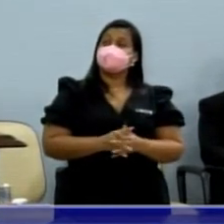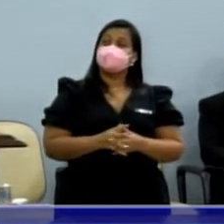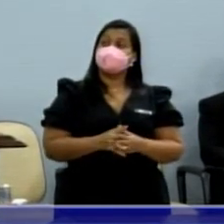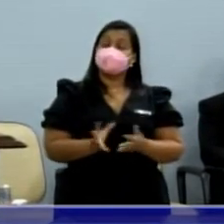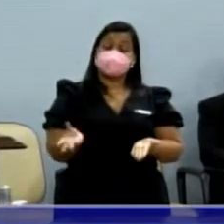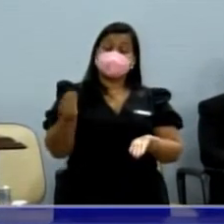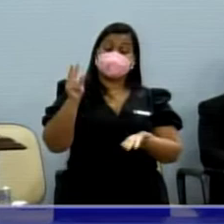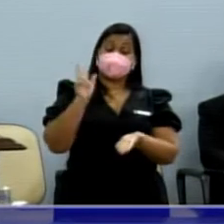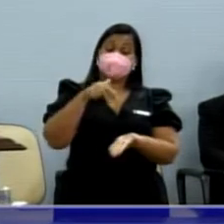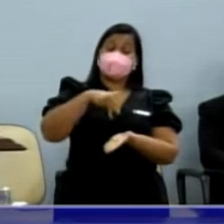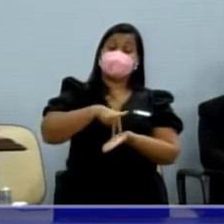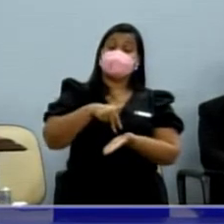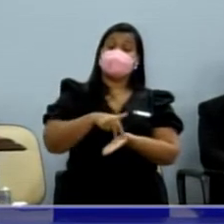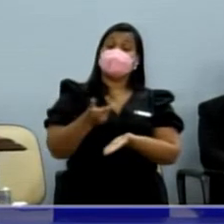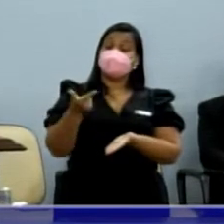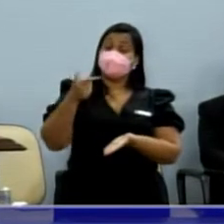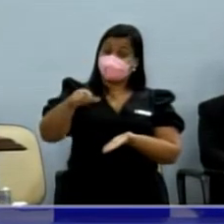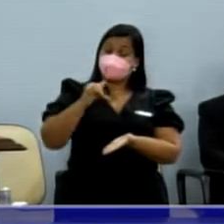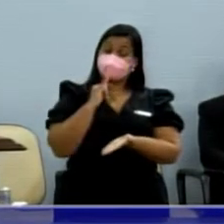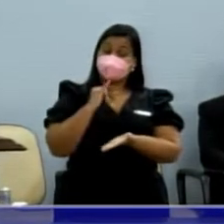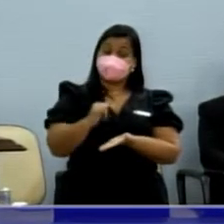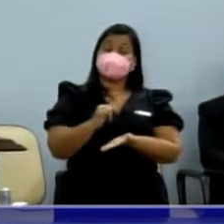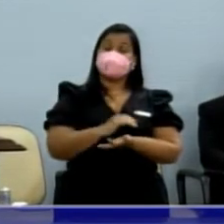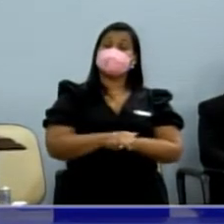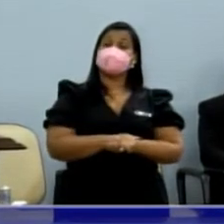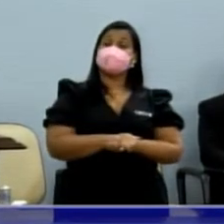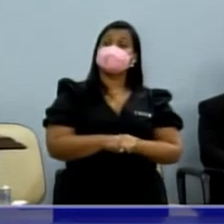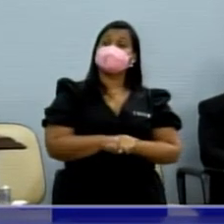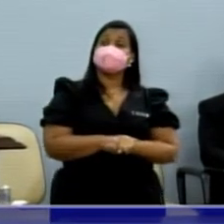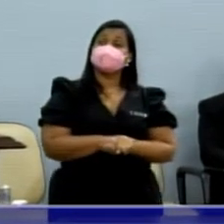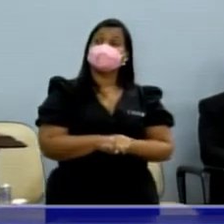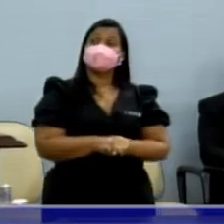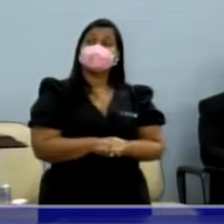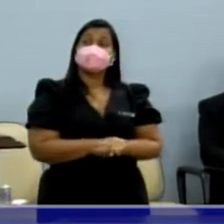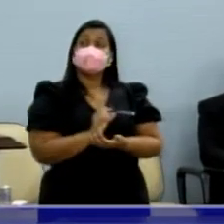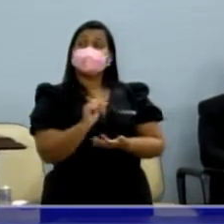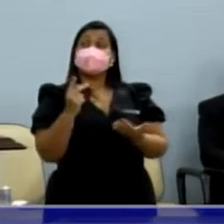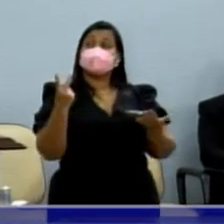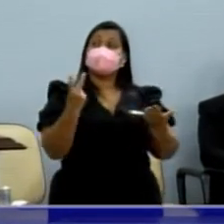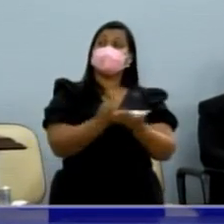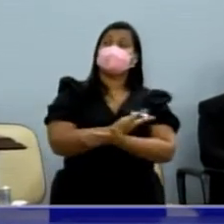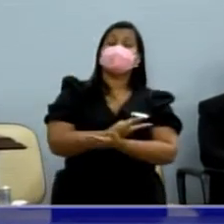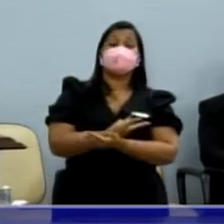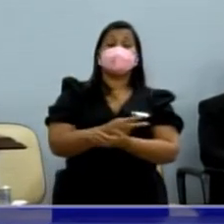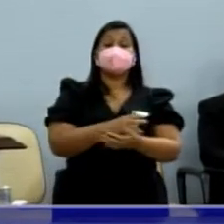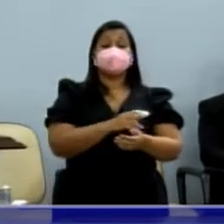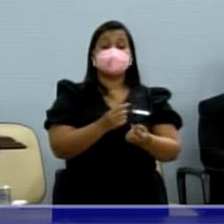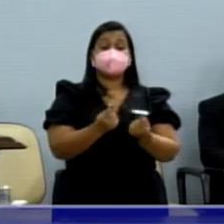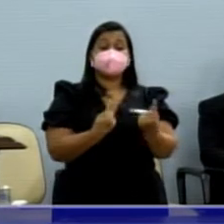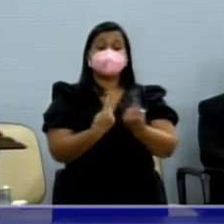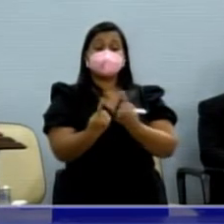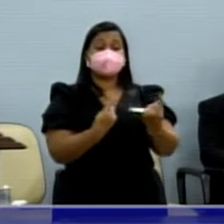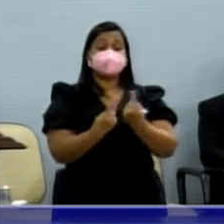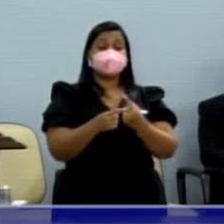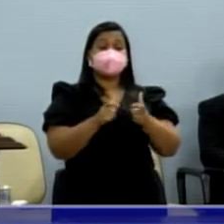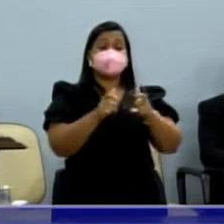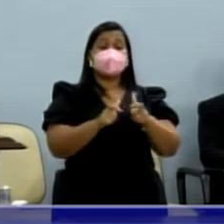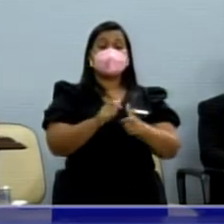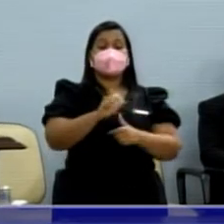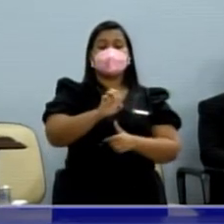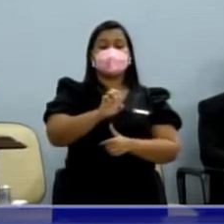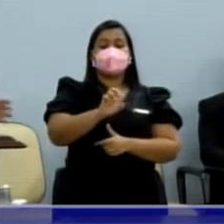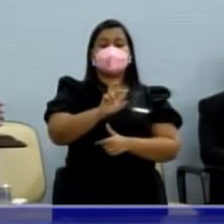gente registrar mais uma vez a situação da avenida Hernani Pires Domingos, naquele trecho onde